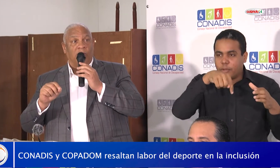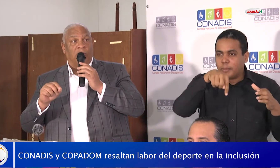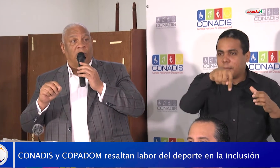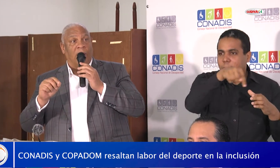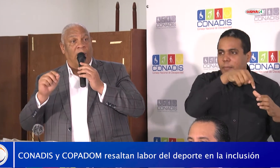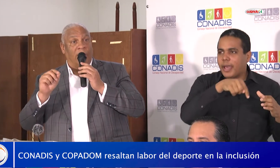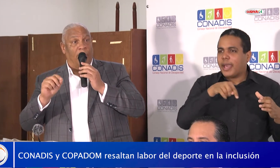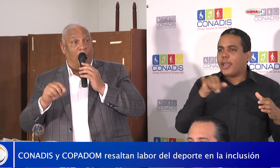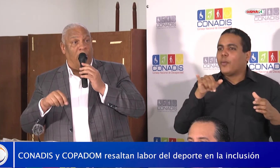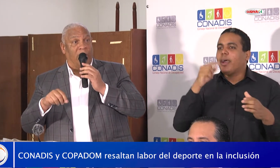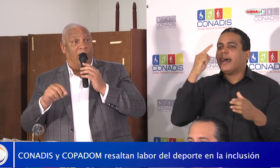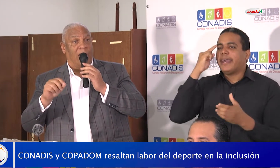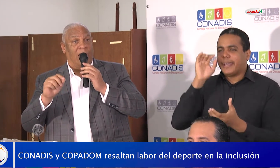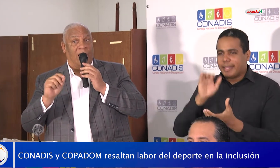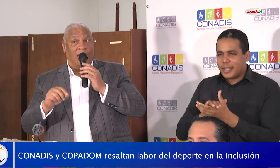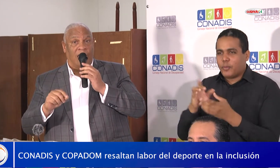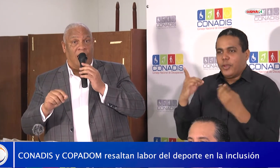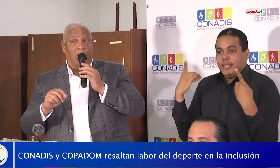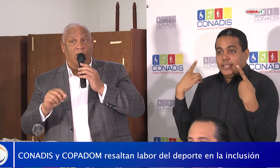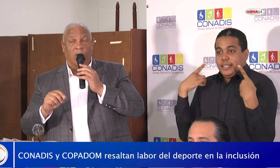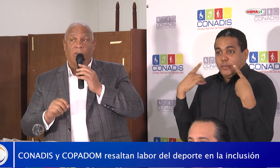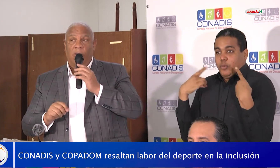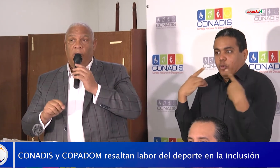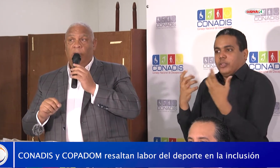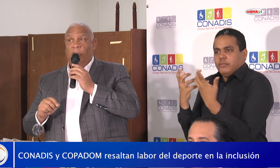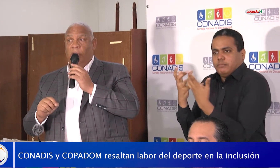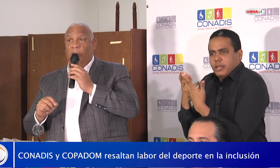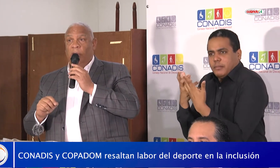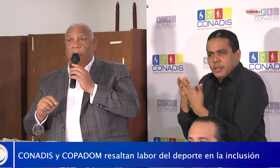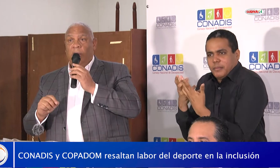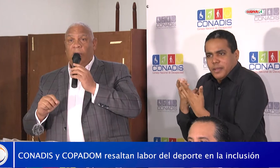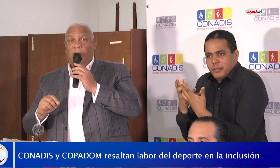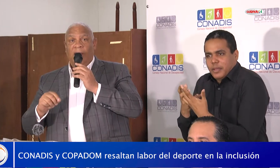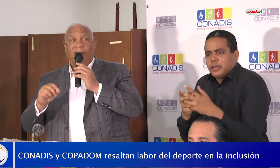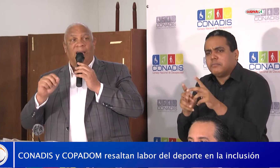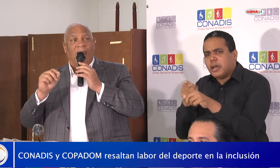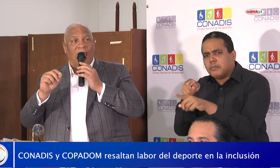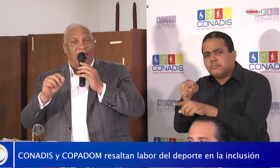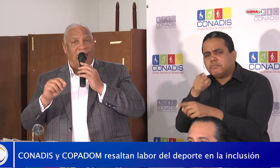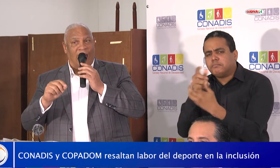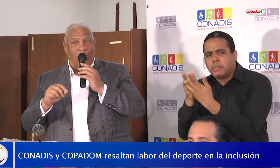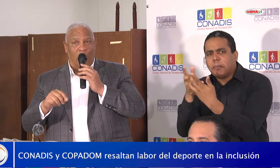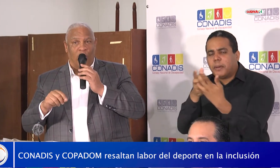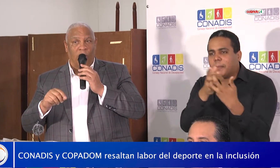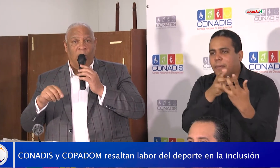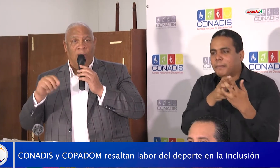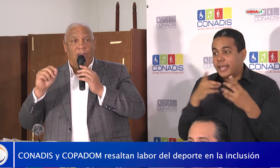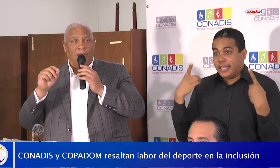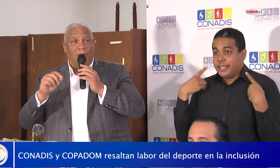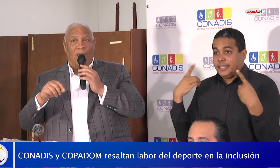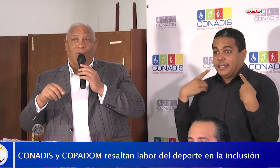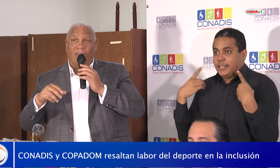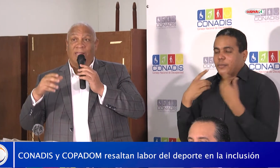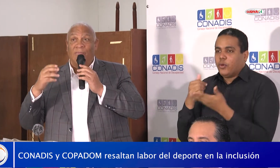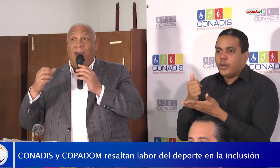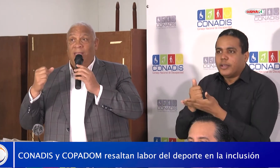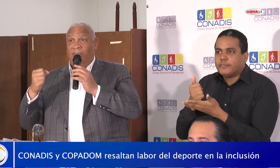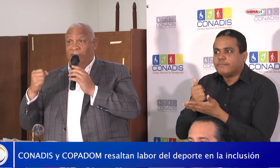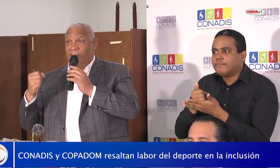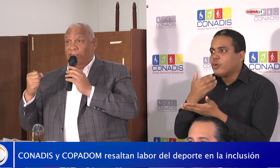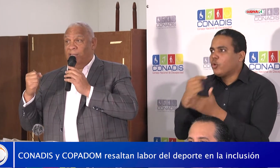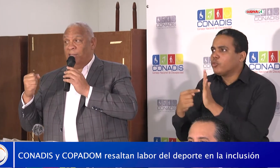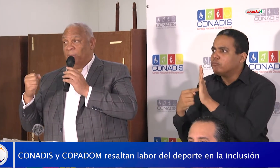creemos que el deporte adaptado es el generador de mayores